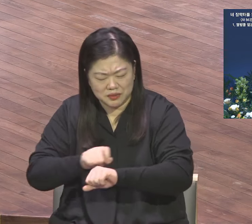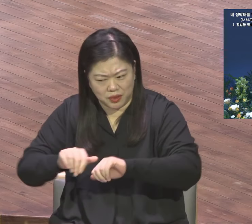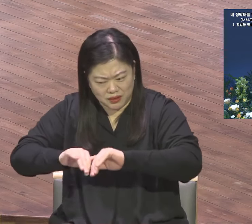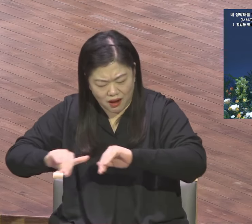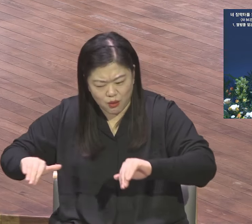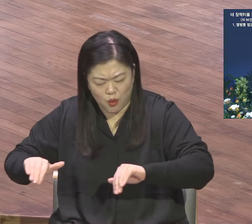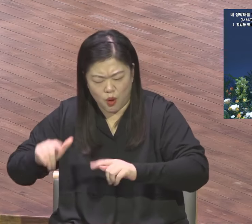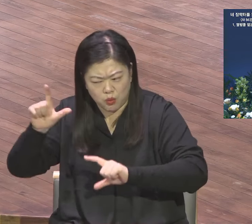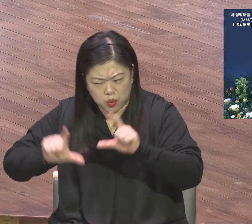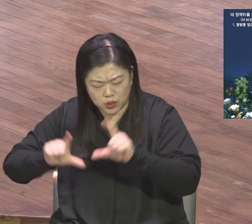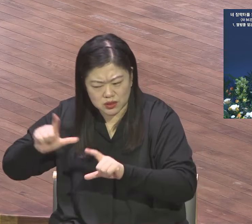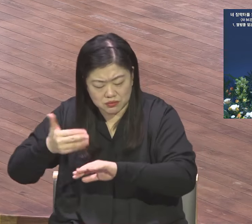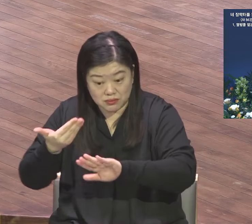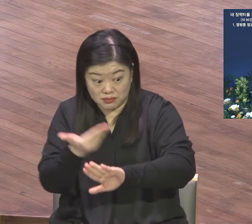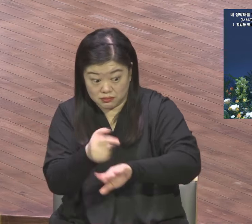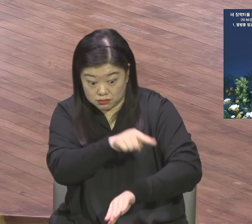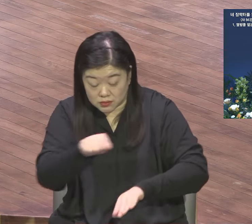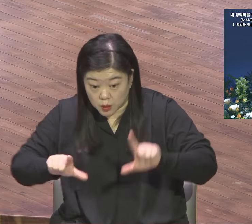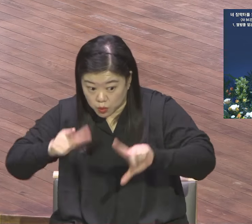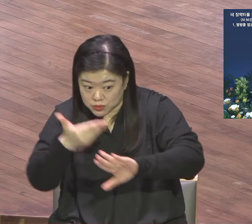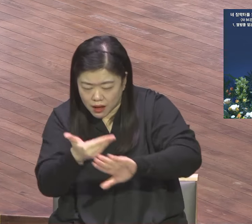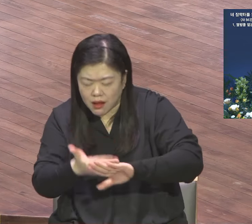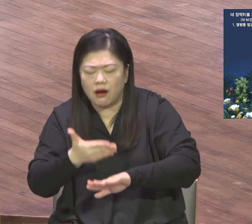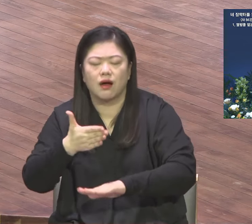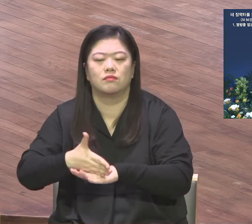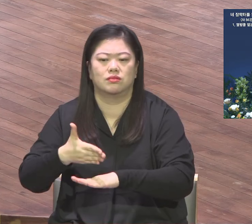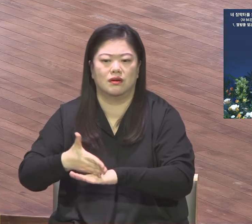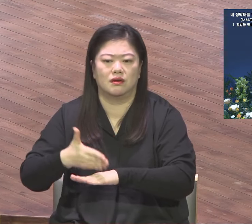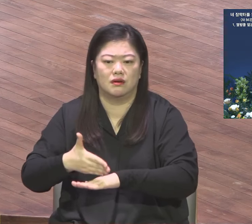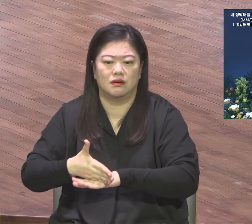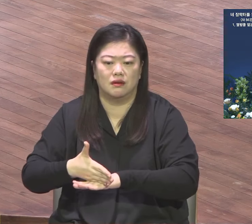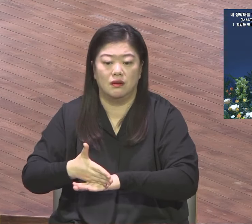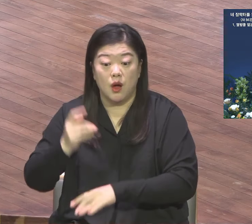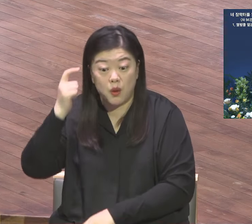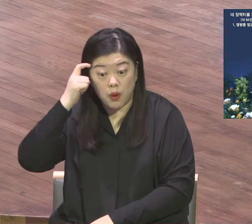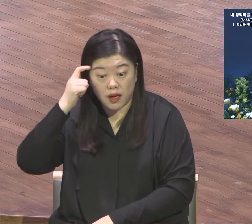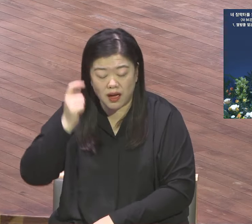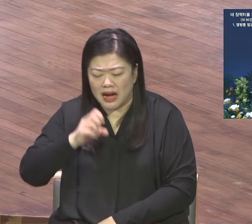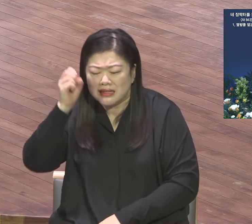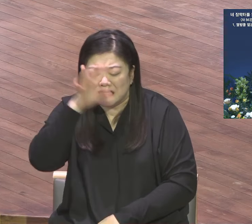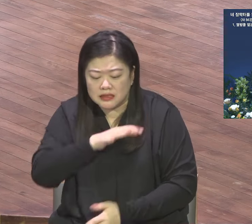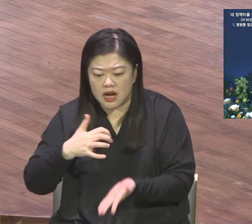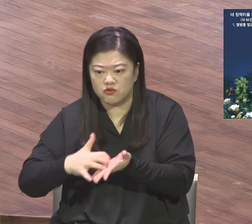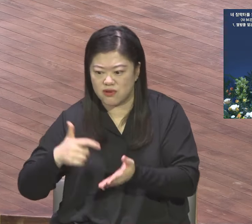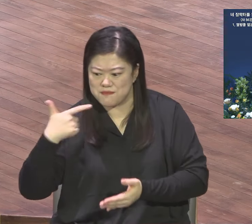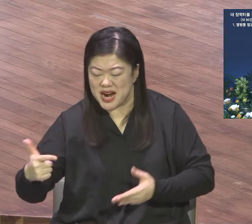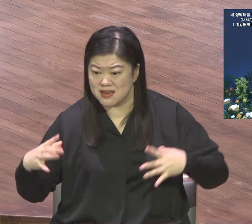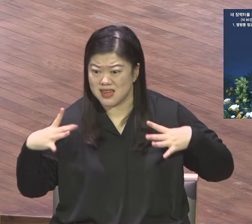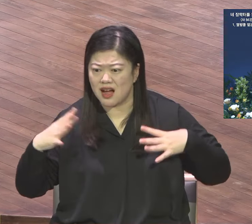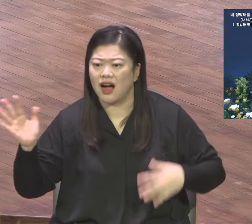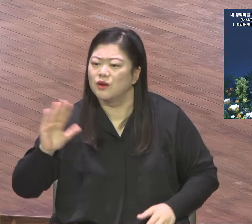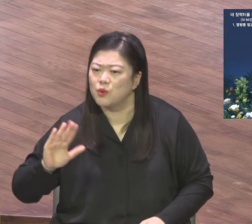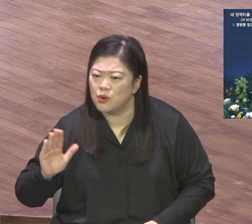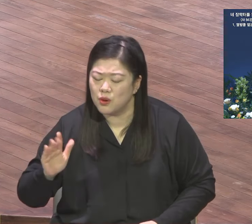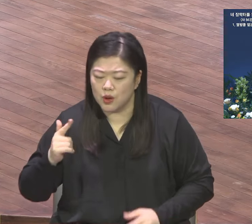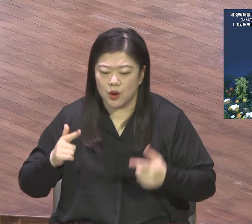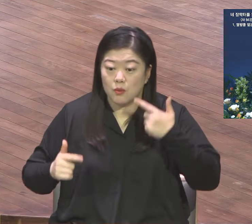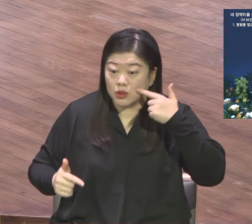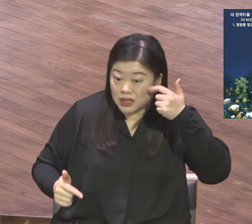교육자들의 사익을 활성화시키고 영적으로 돕는 배필 역할을 장로님들이 잘하고 있어요.